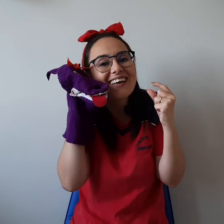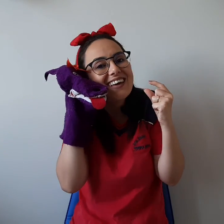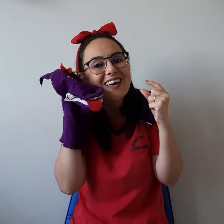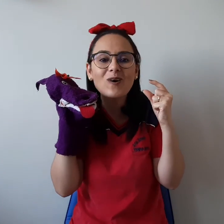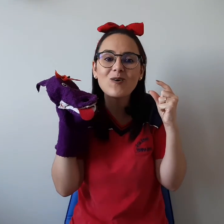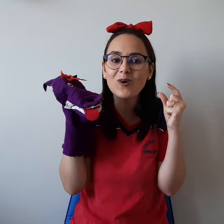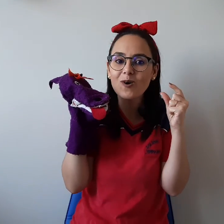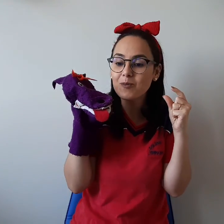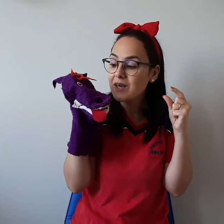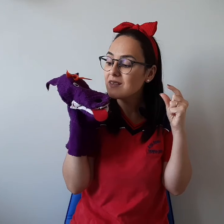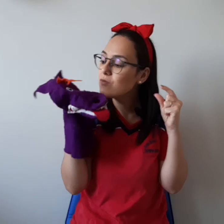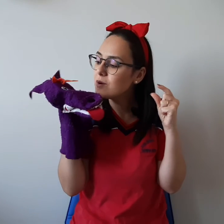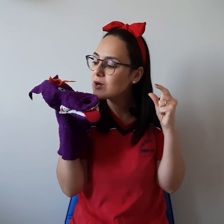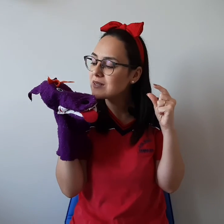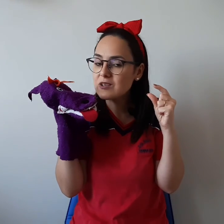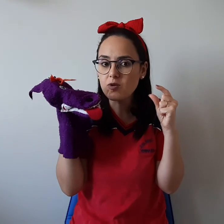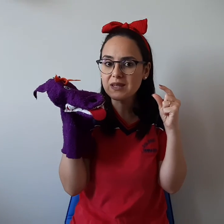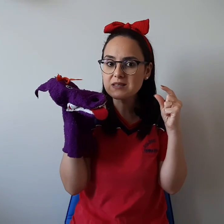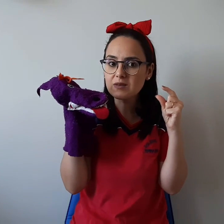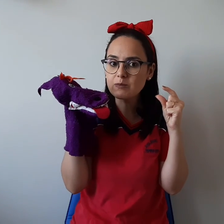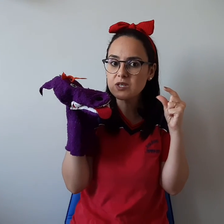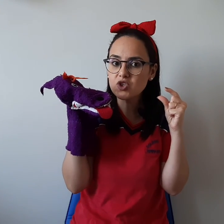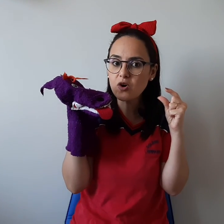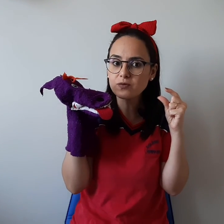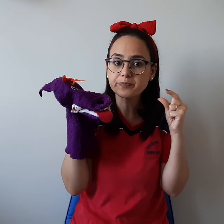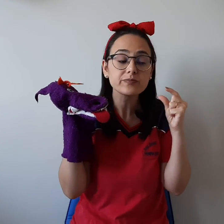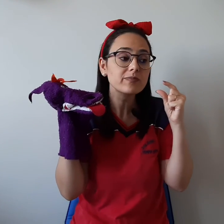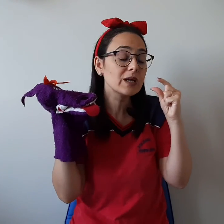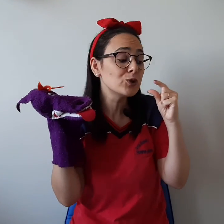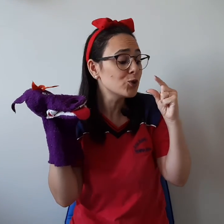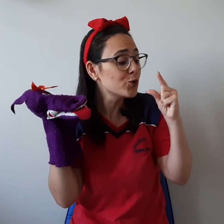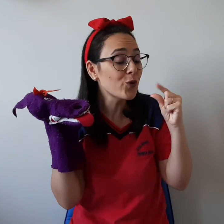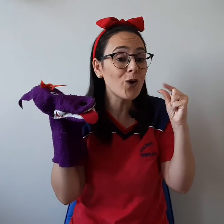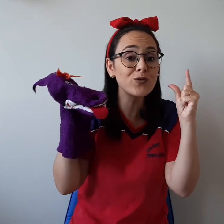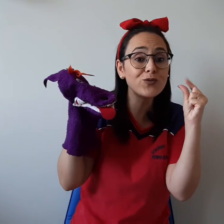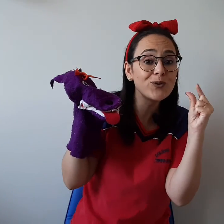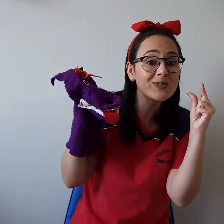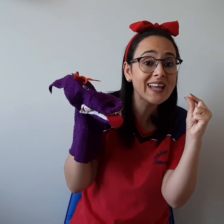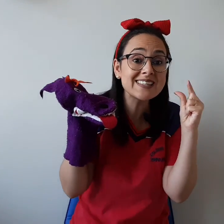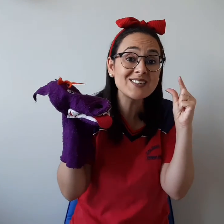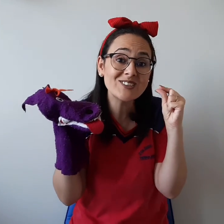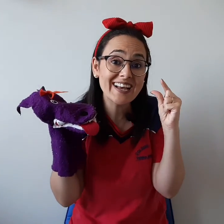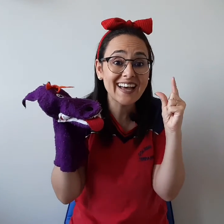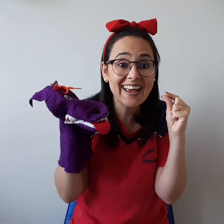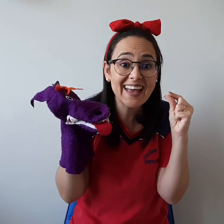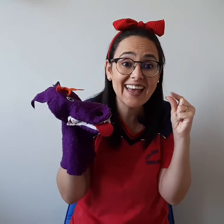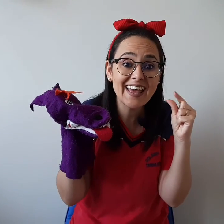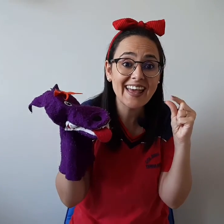e com o lobo Então, vamos cantar só um pedacinho da música de novo? Do ovo nasce o jacaré